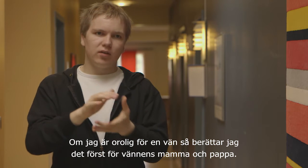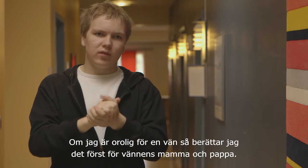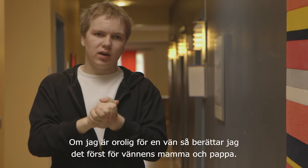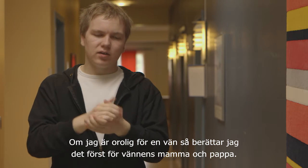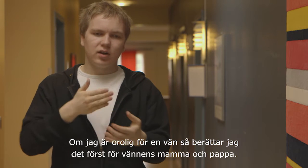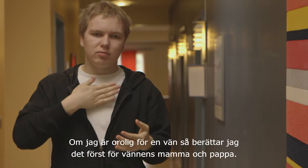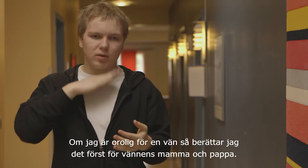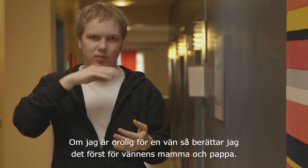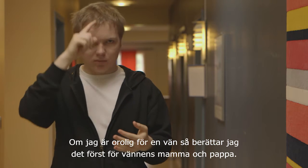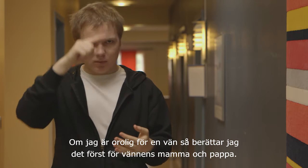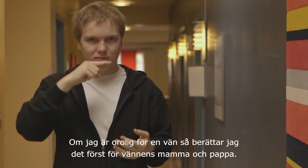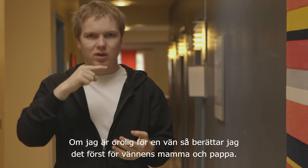jag det först för vännens mamma och pappa.